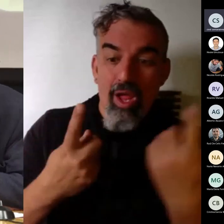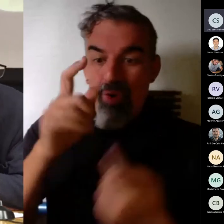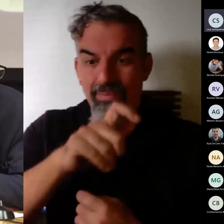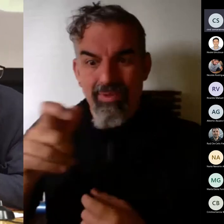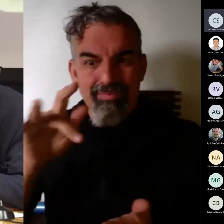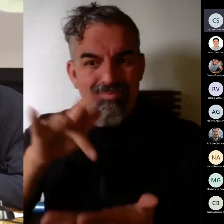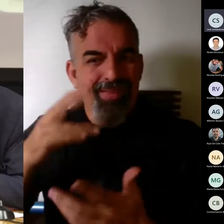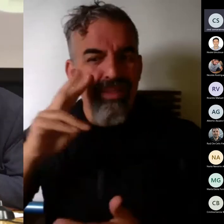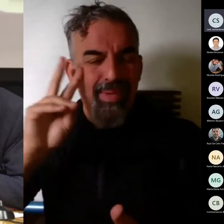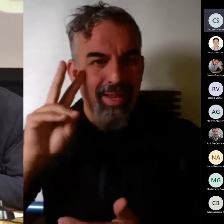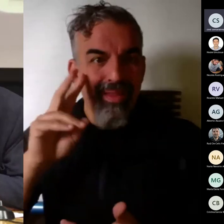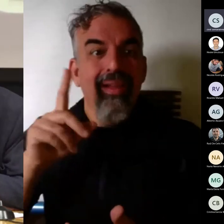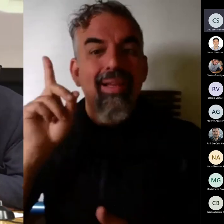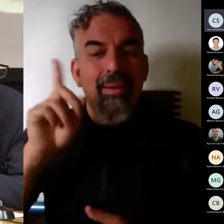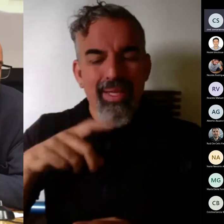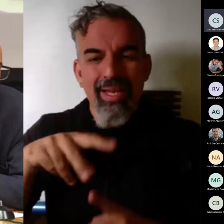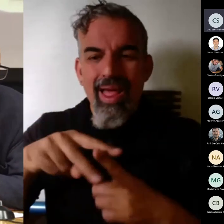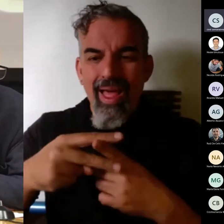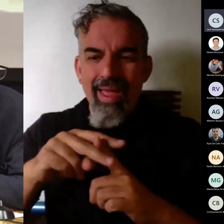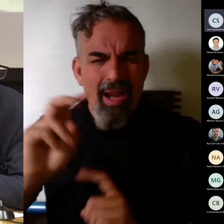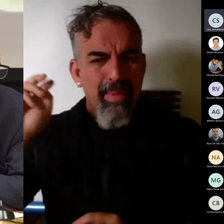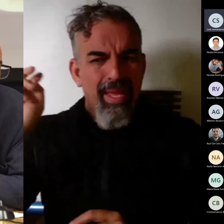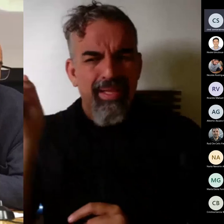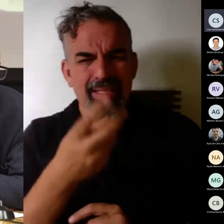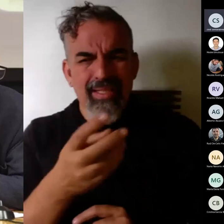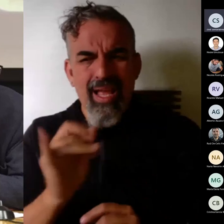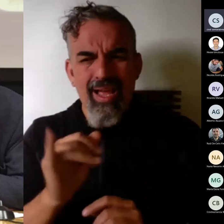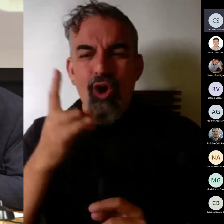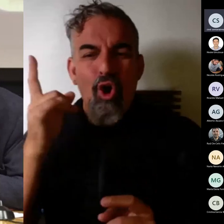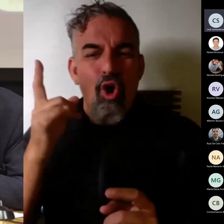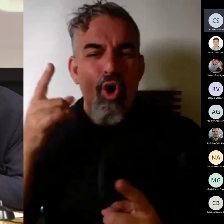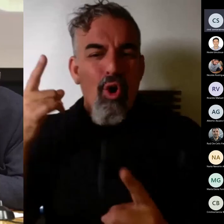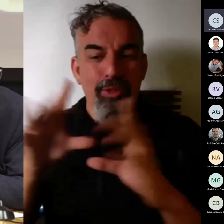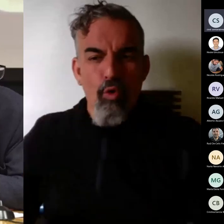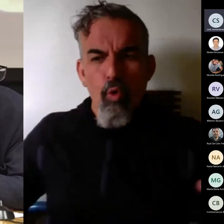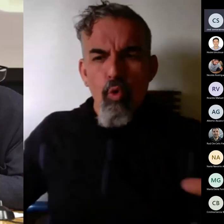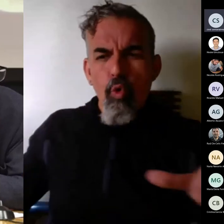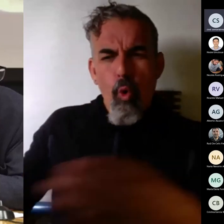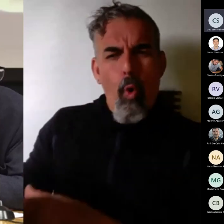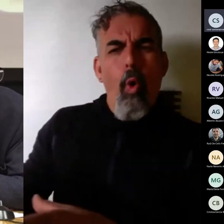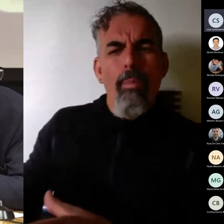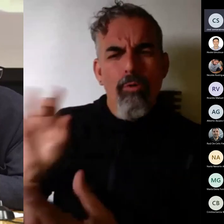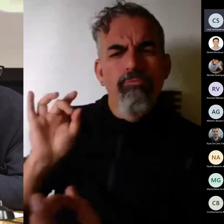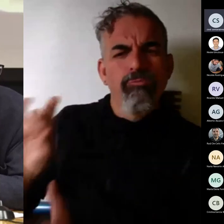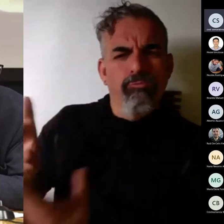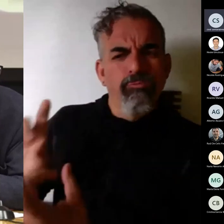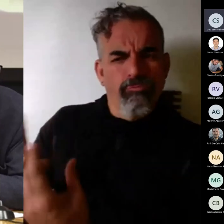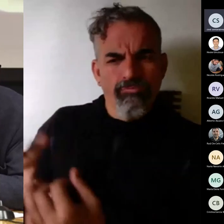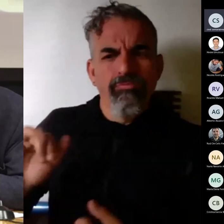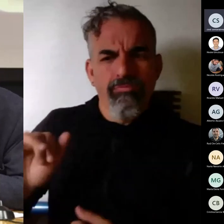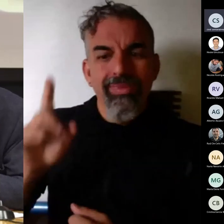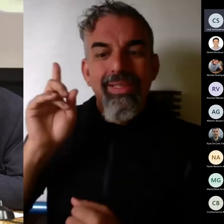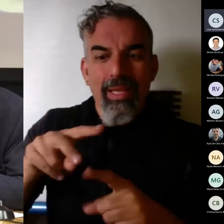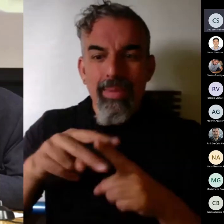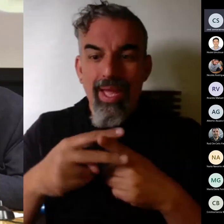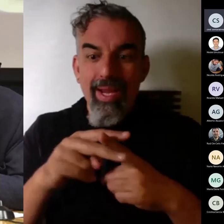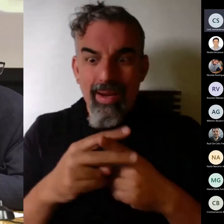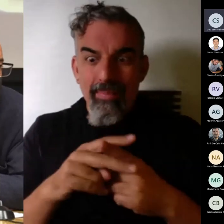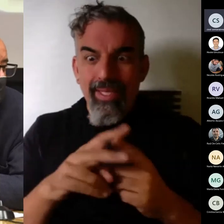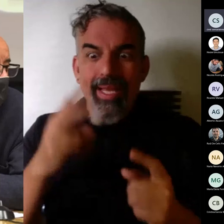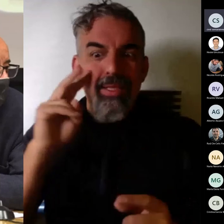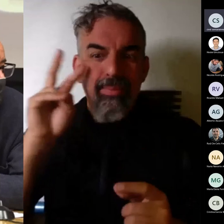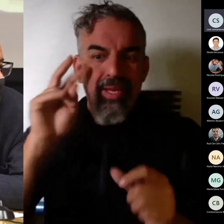hay herramientas para dar retroalimentación a grupos grandes hay herramientas y hay experiencias